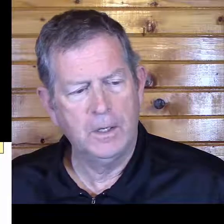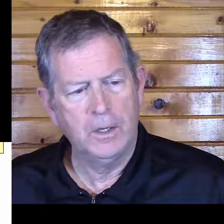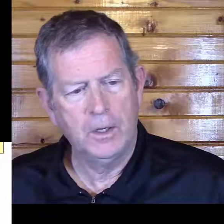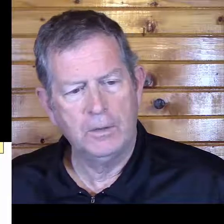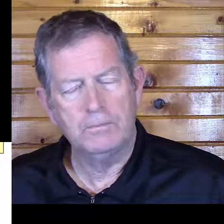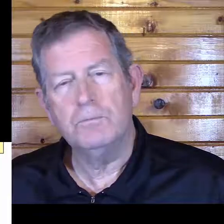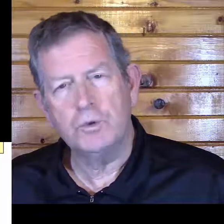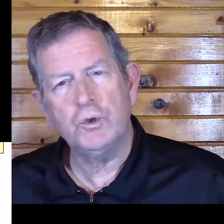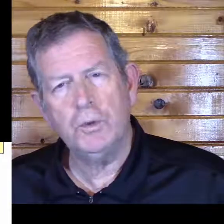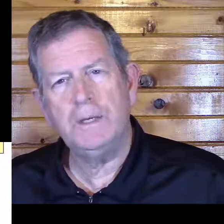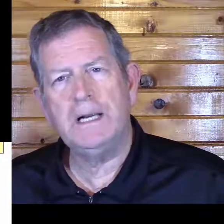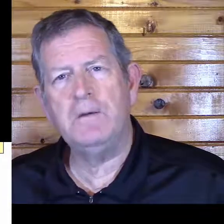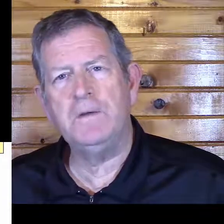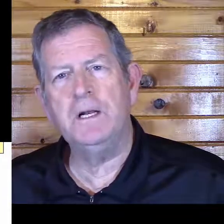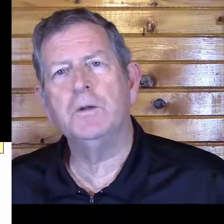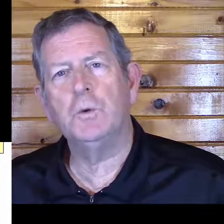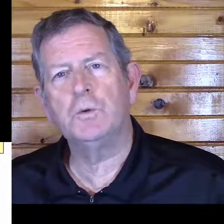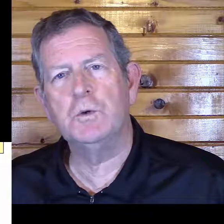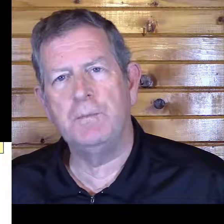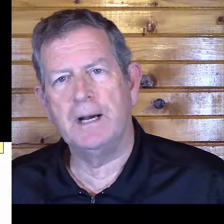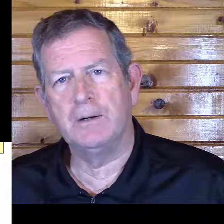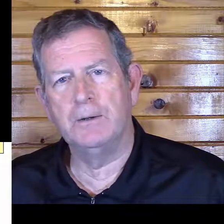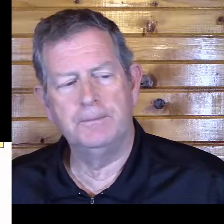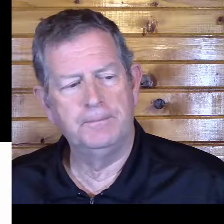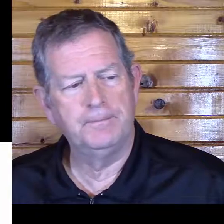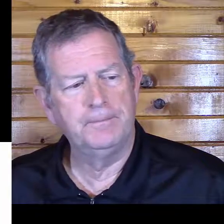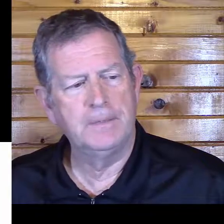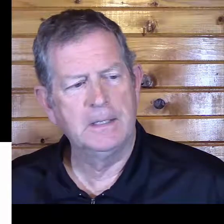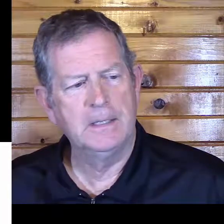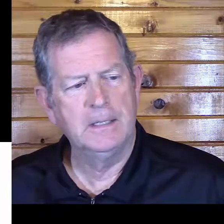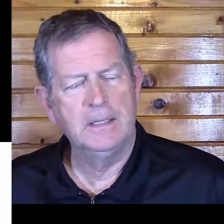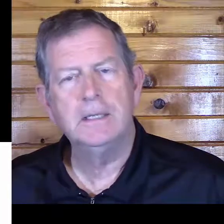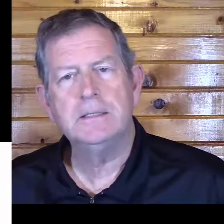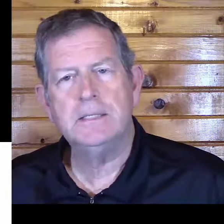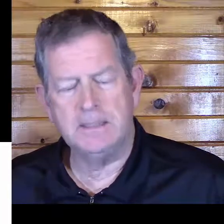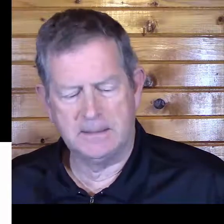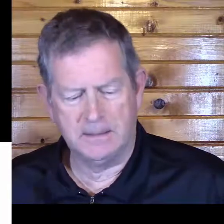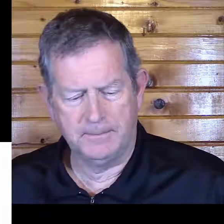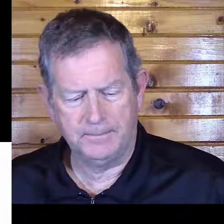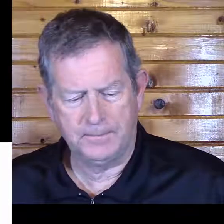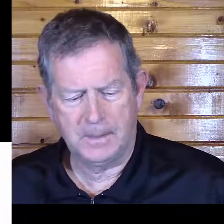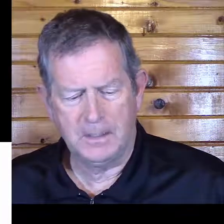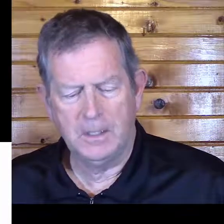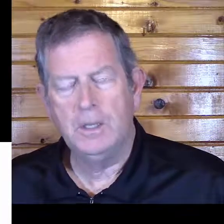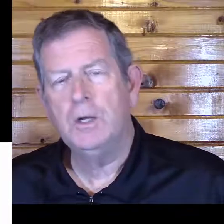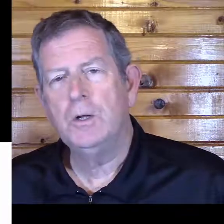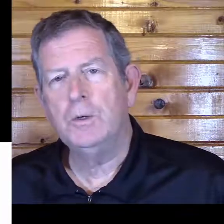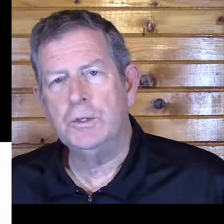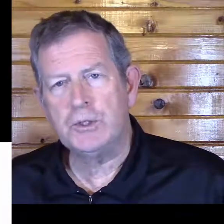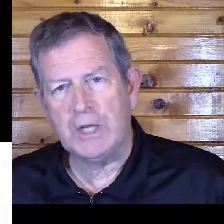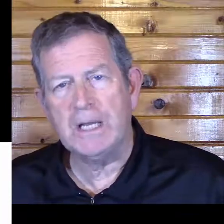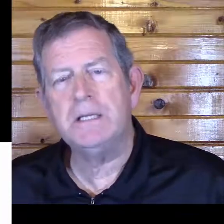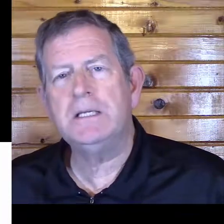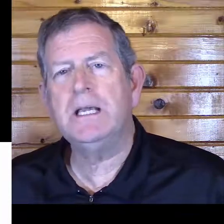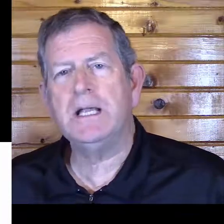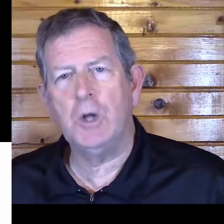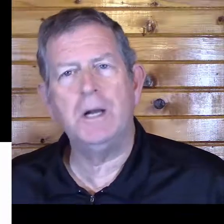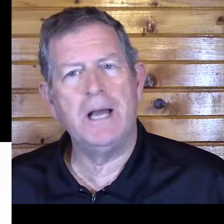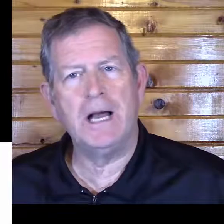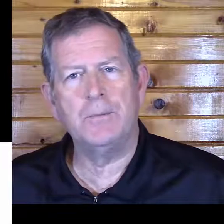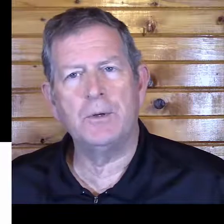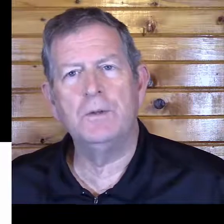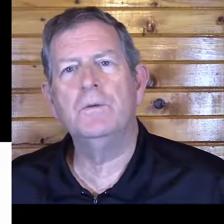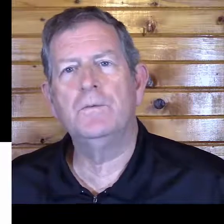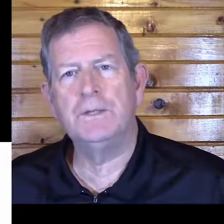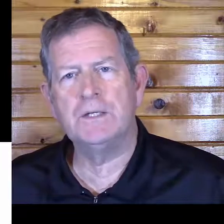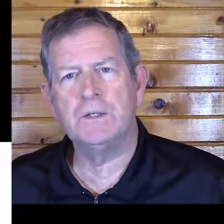9. Je connais la ville dont tu parles. 10. Le chat qui est